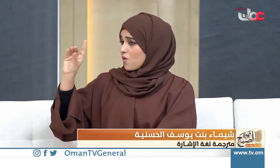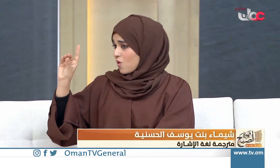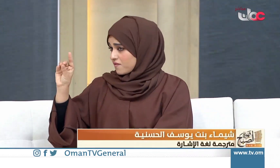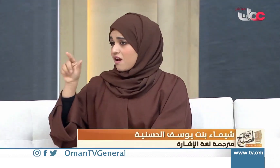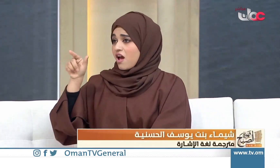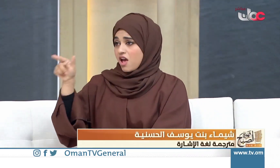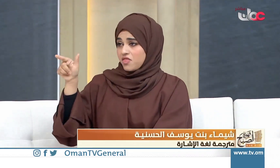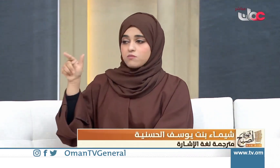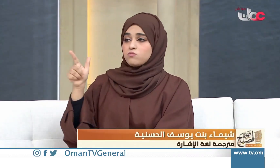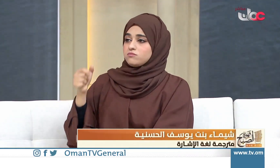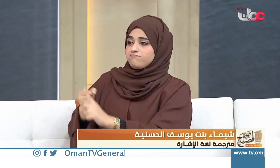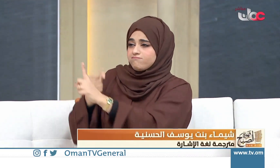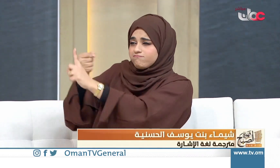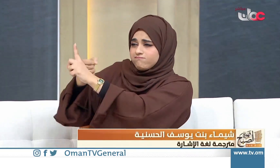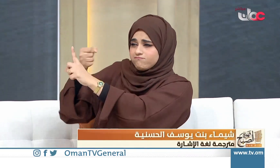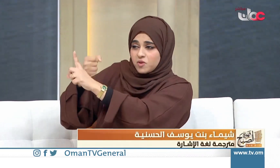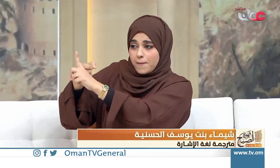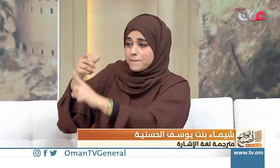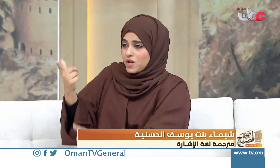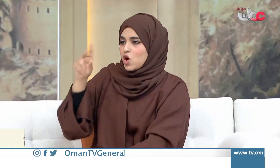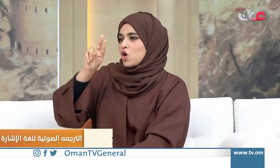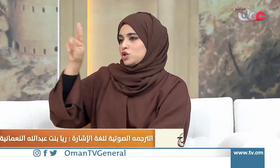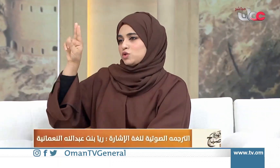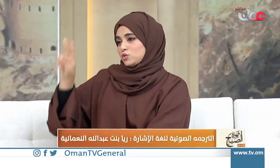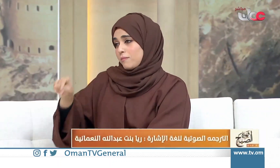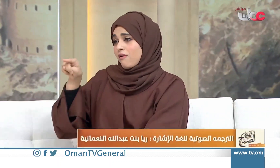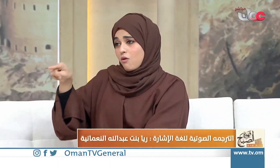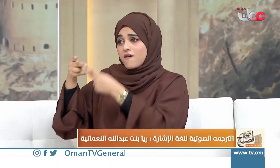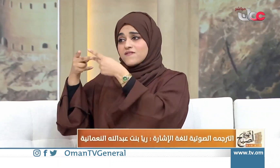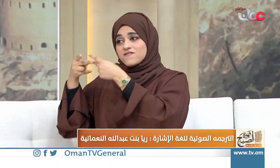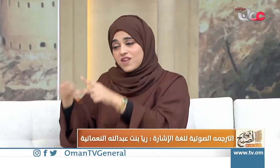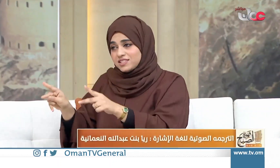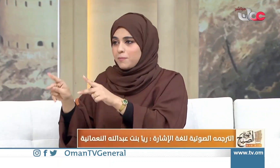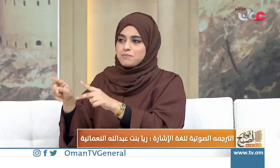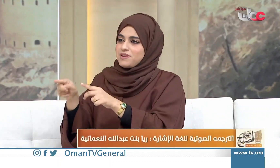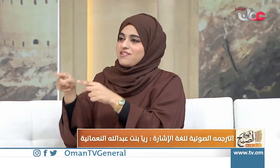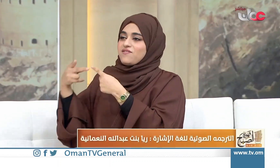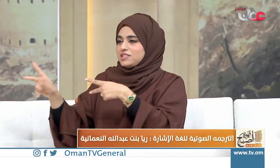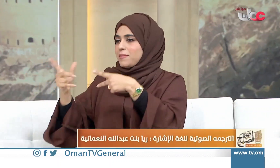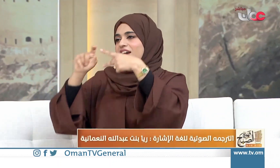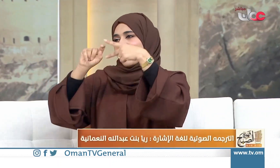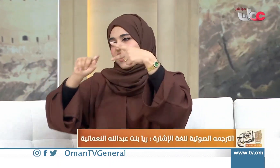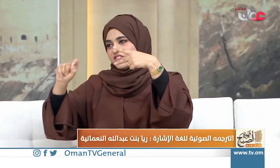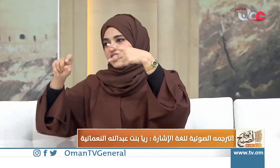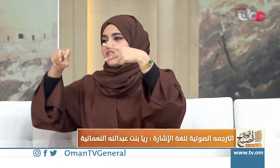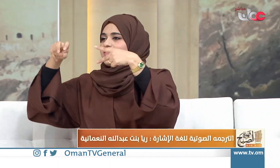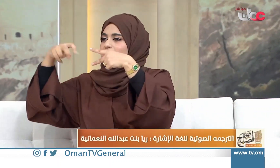العالمي للصوم WFD الاتحاد العالمي للصوم حاول مع الجمعية العامة للأمم المتحدة